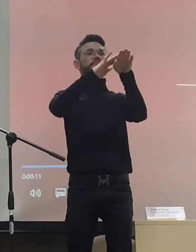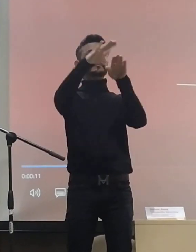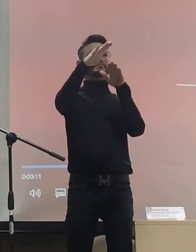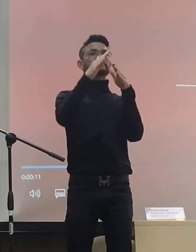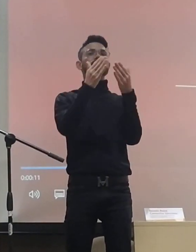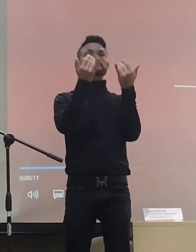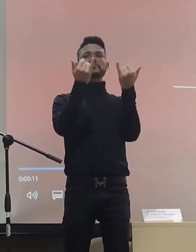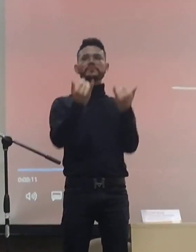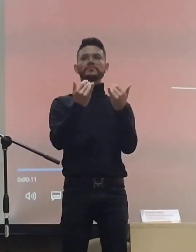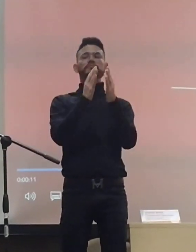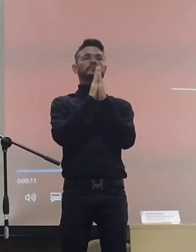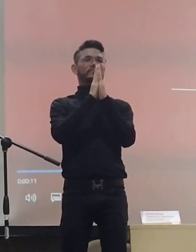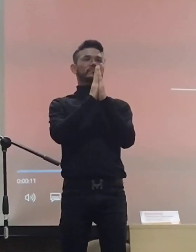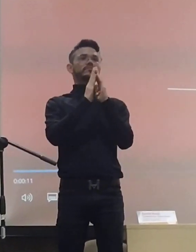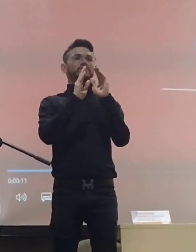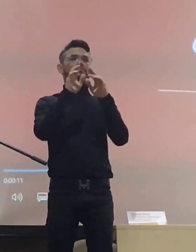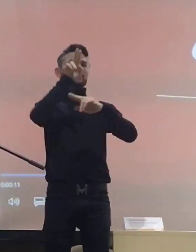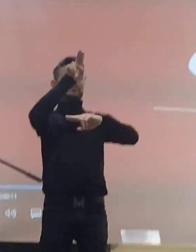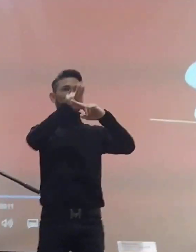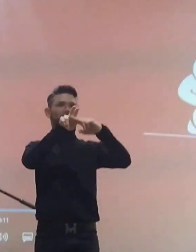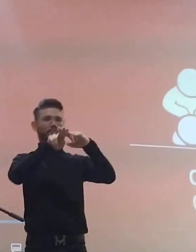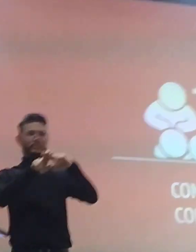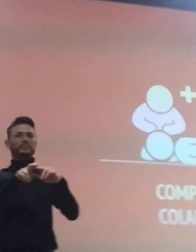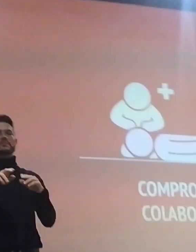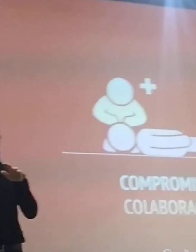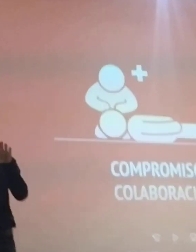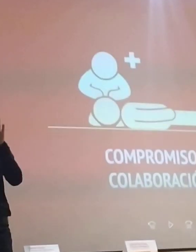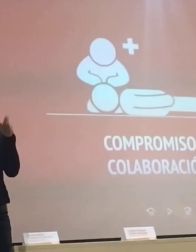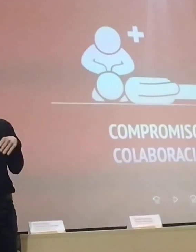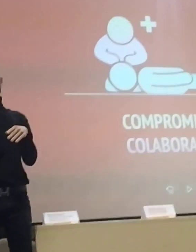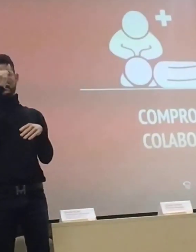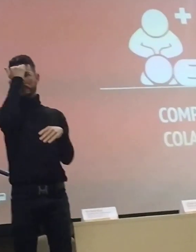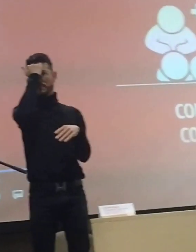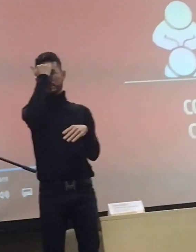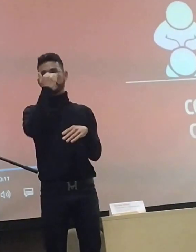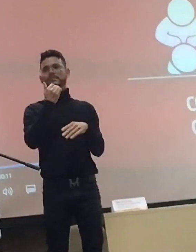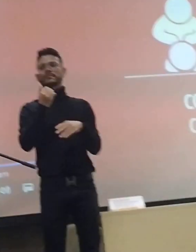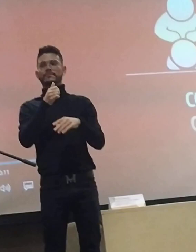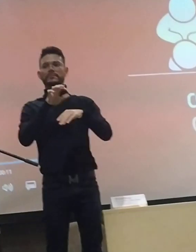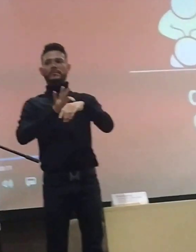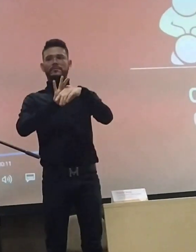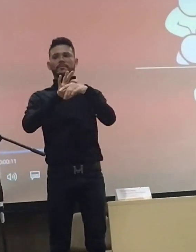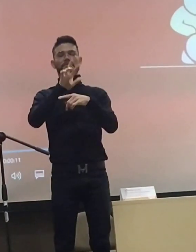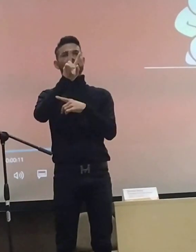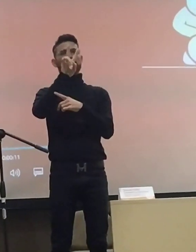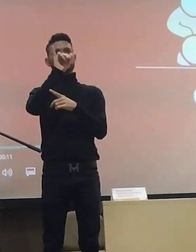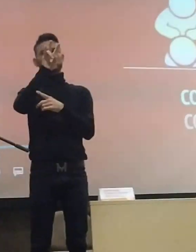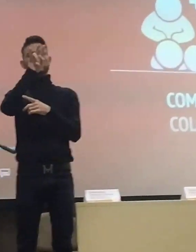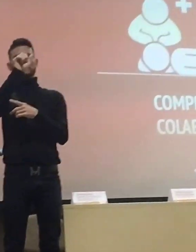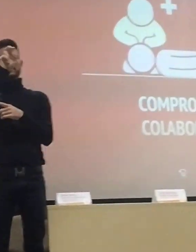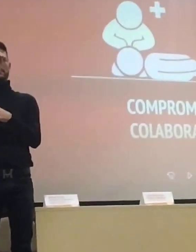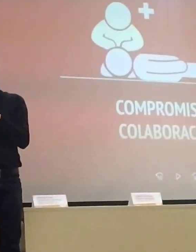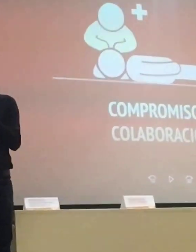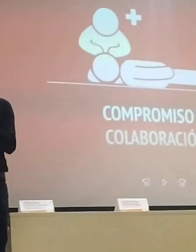doctora Diana Morena El día